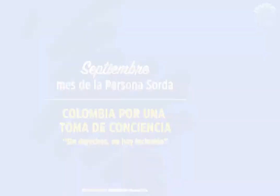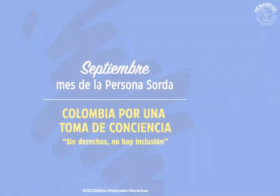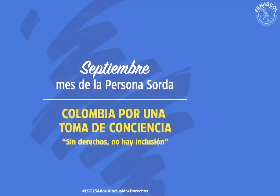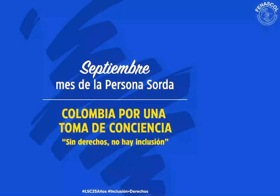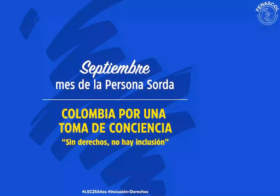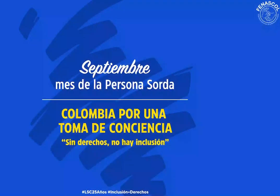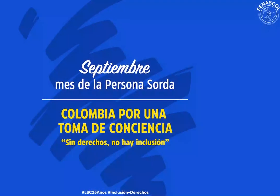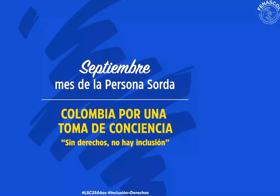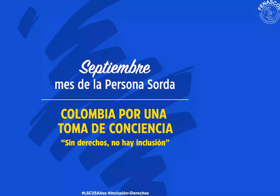pronto.